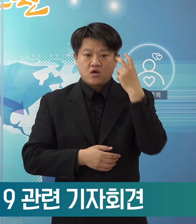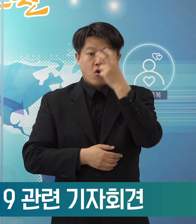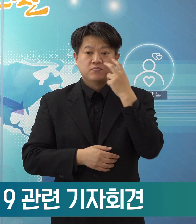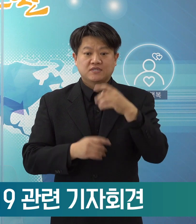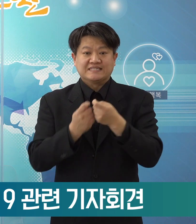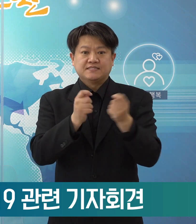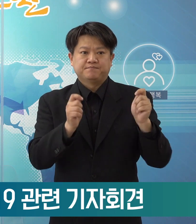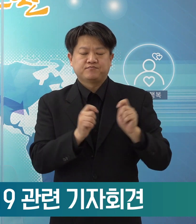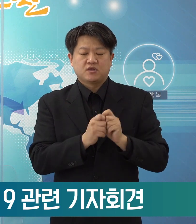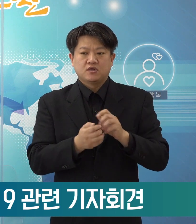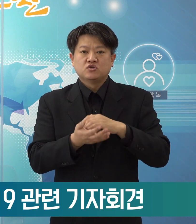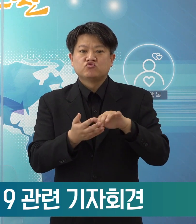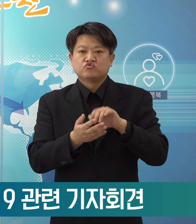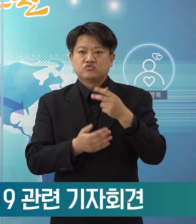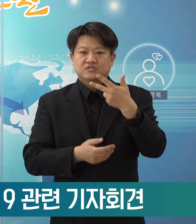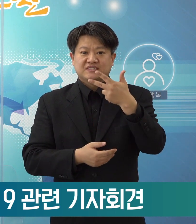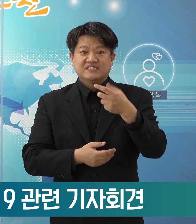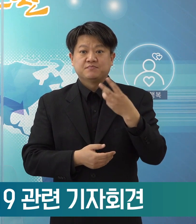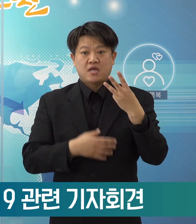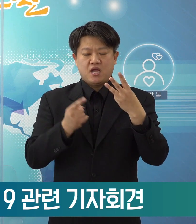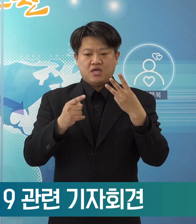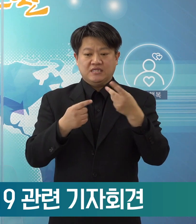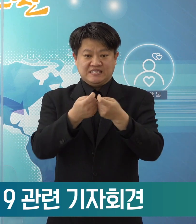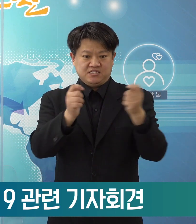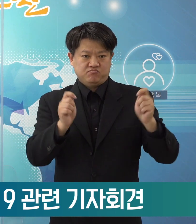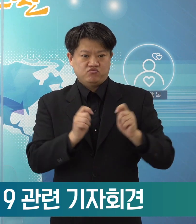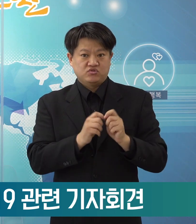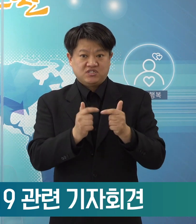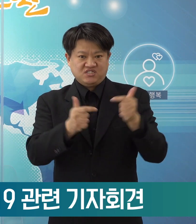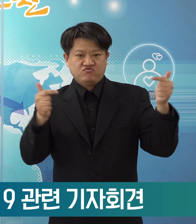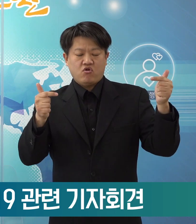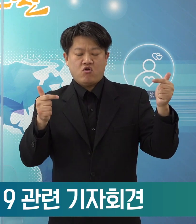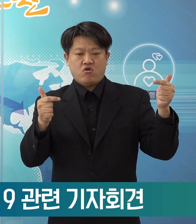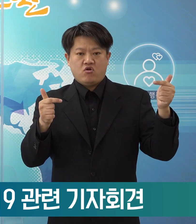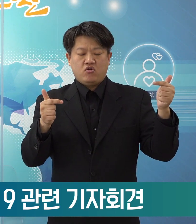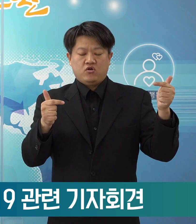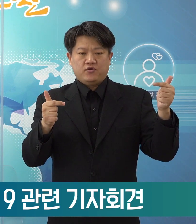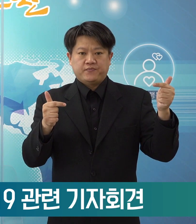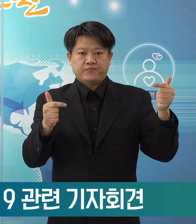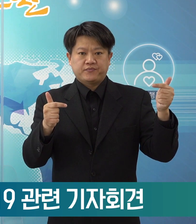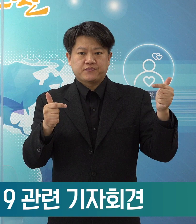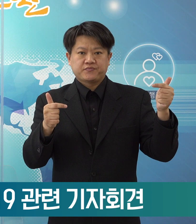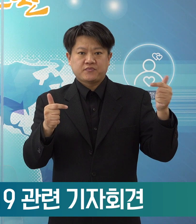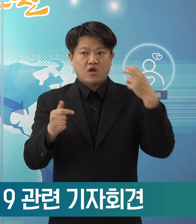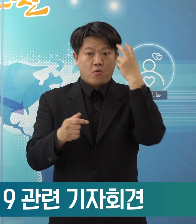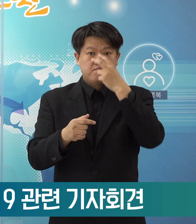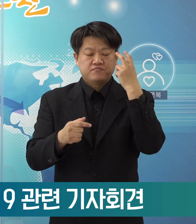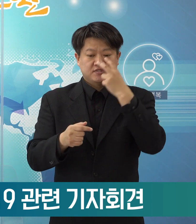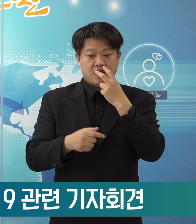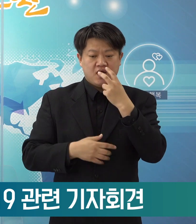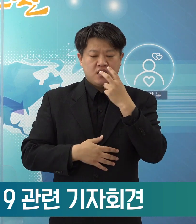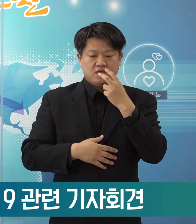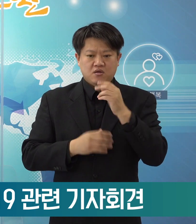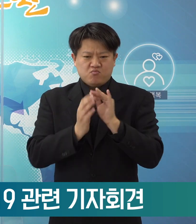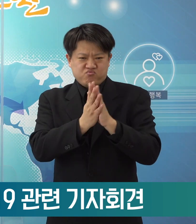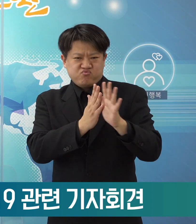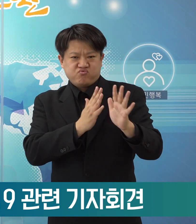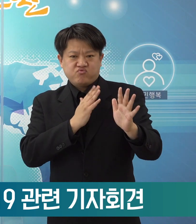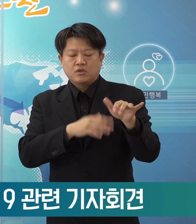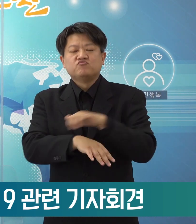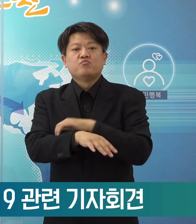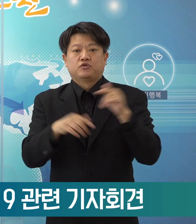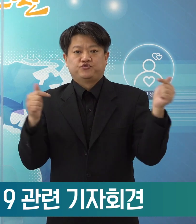73개 검체팀으로 대폭 확대해서 검사 대기로 인한 불편을